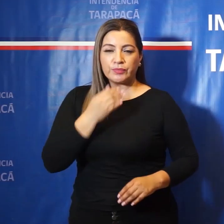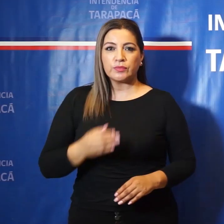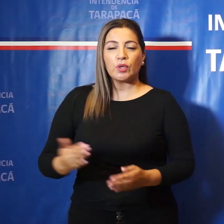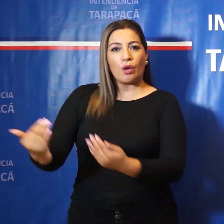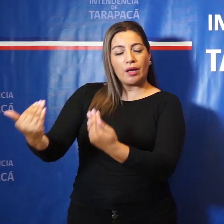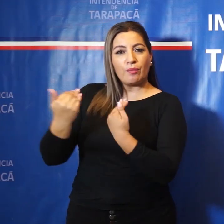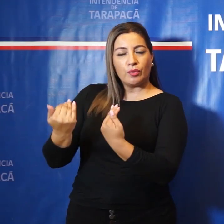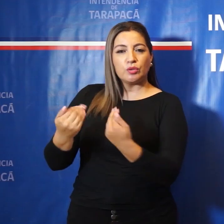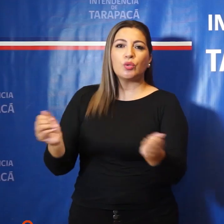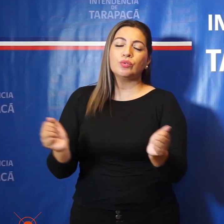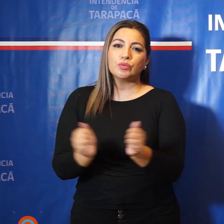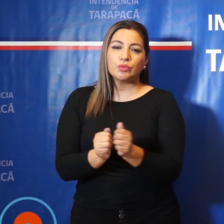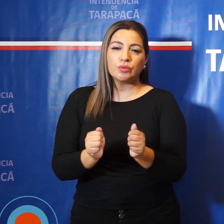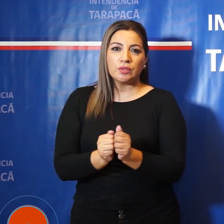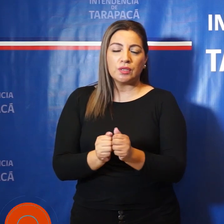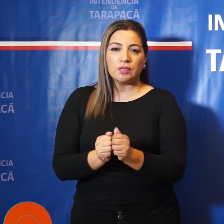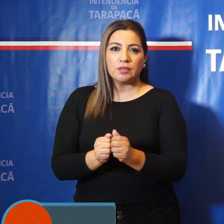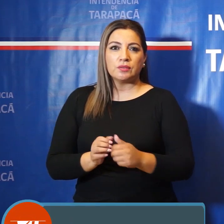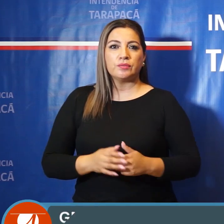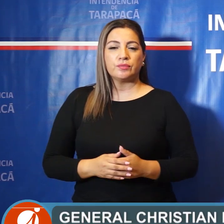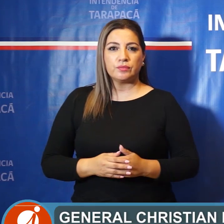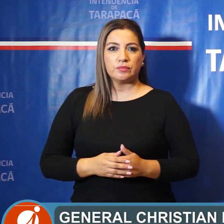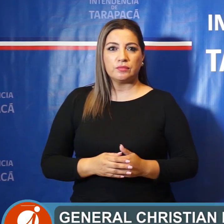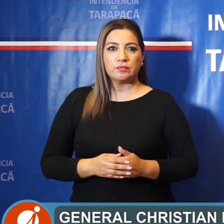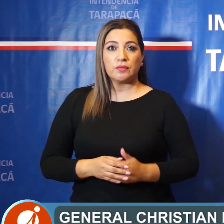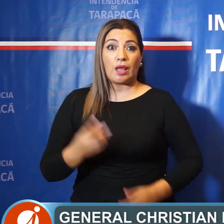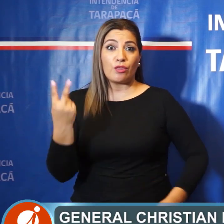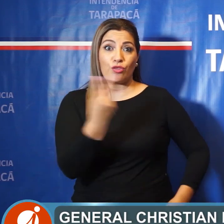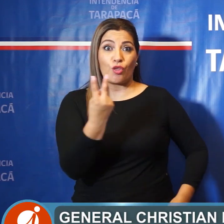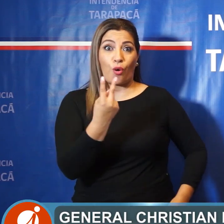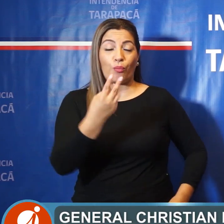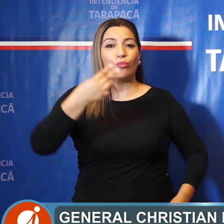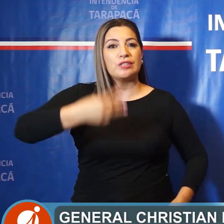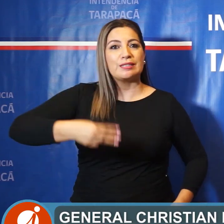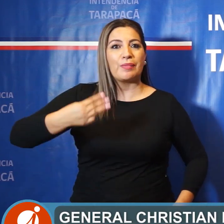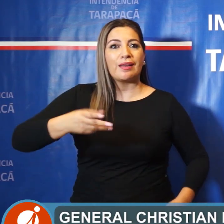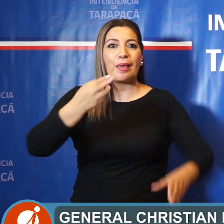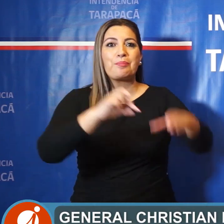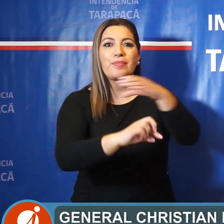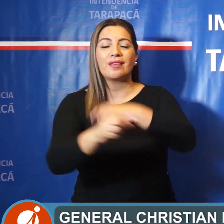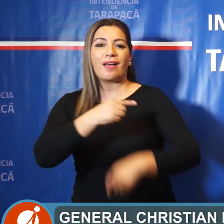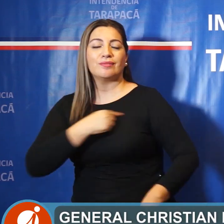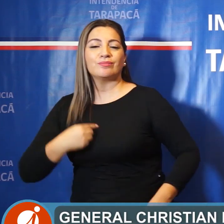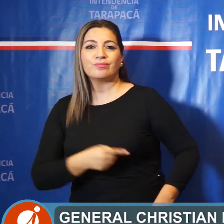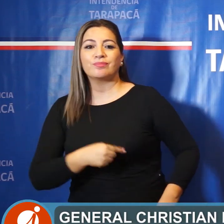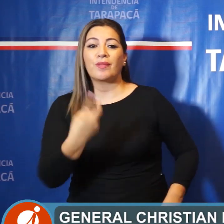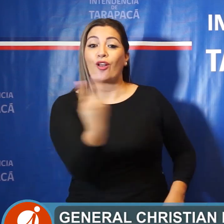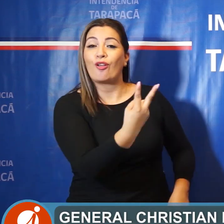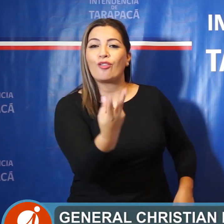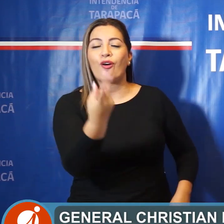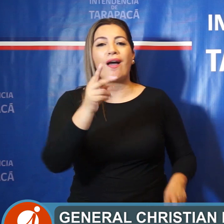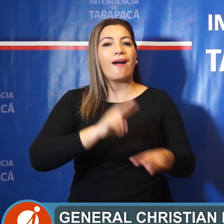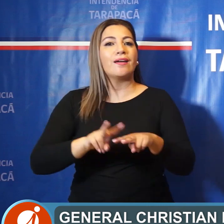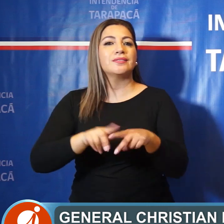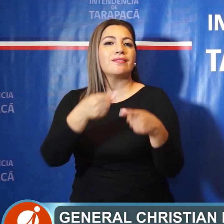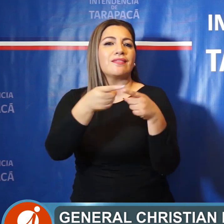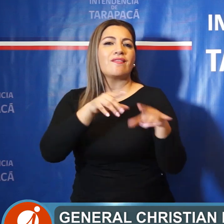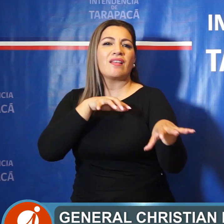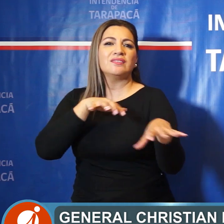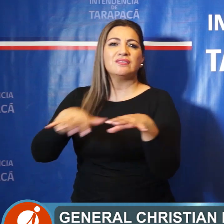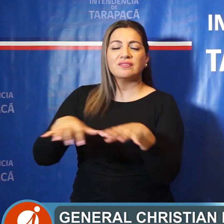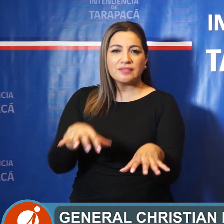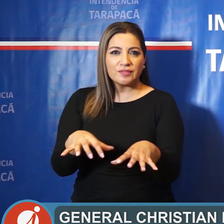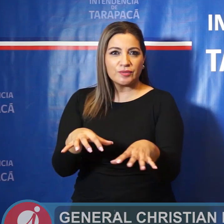directa con ambos municipios, se generan una serie de actividades que van en